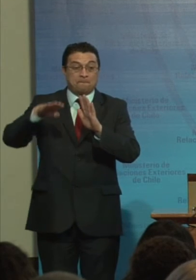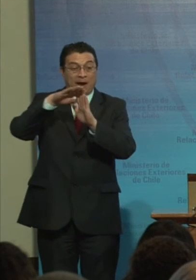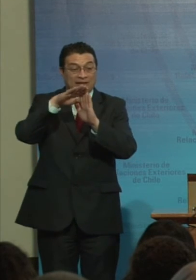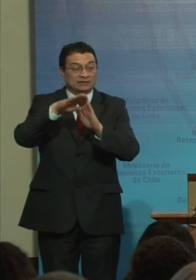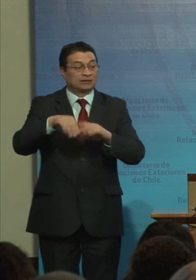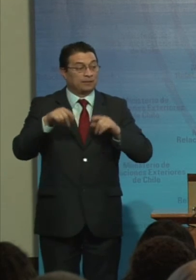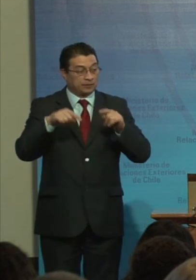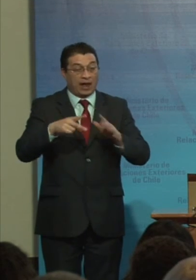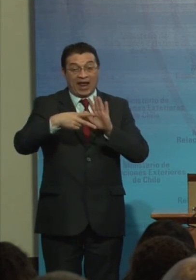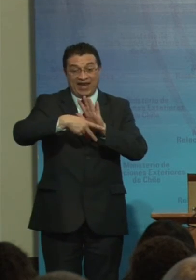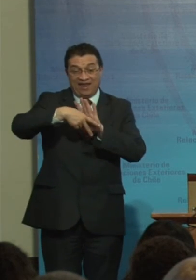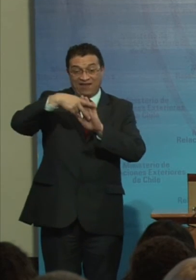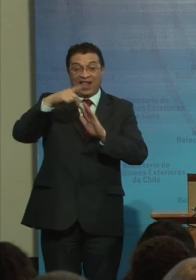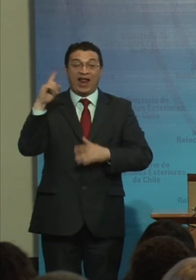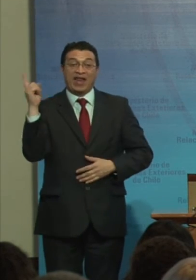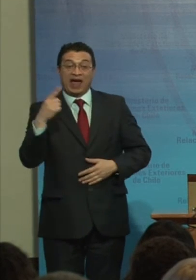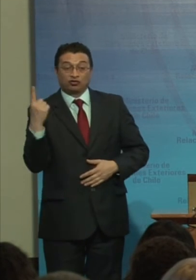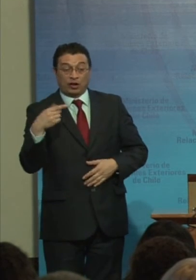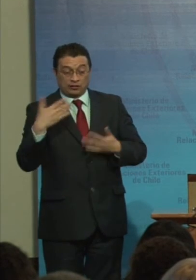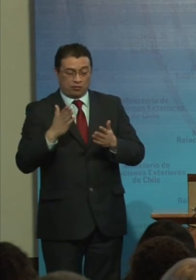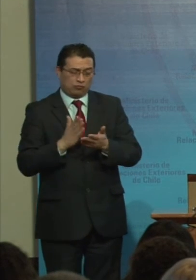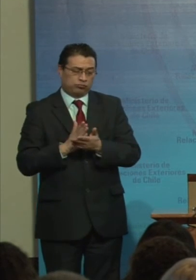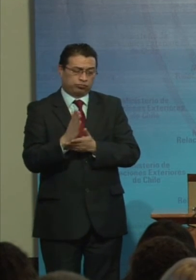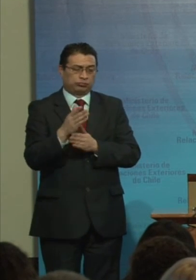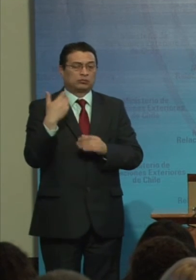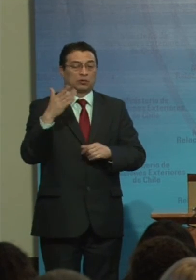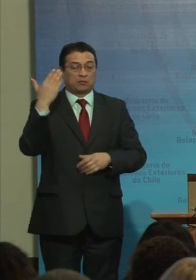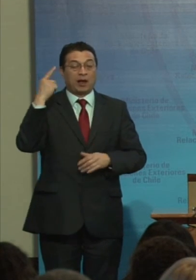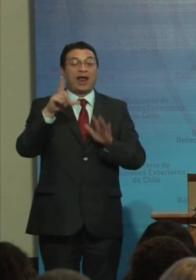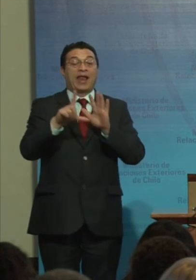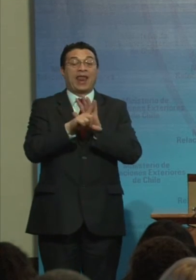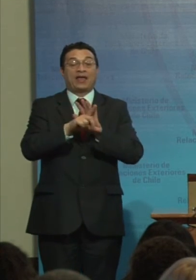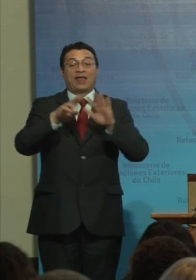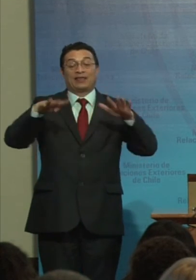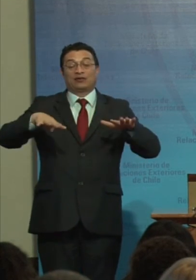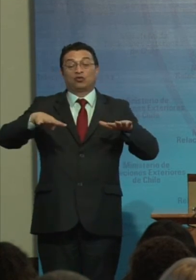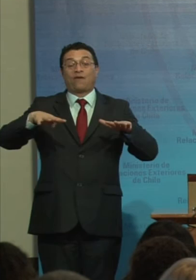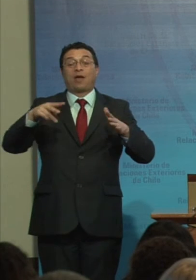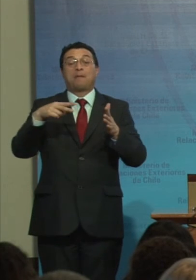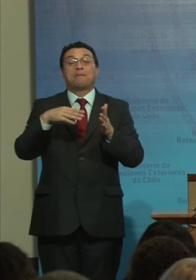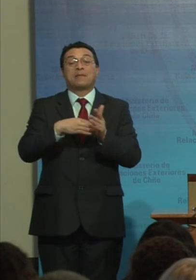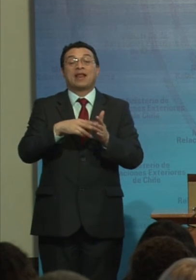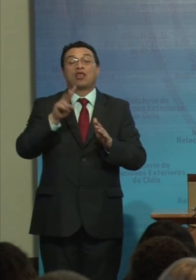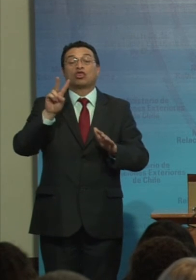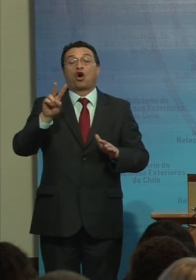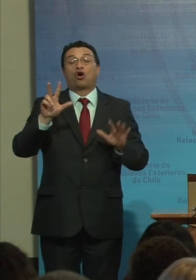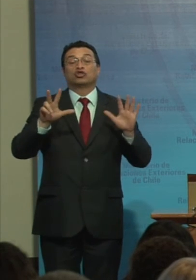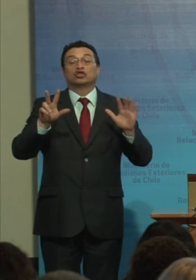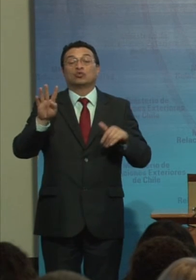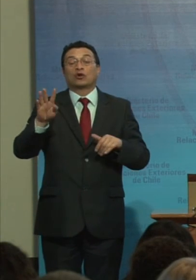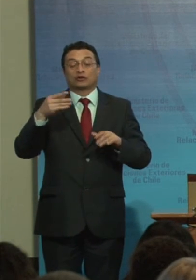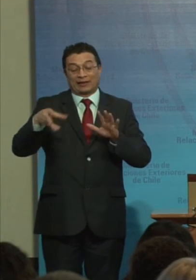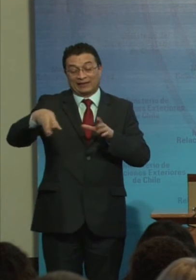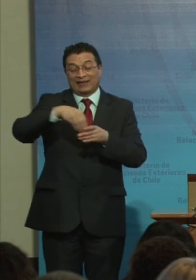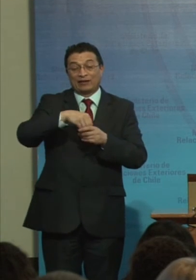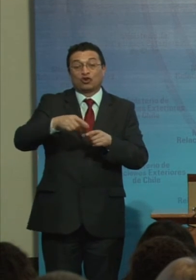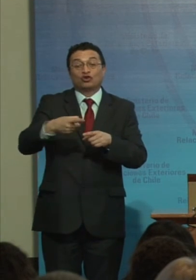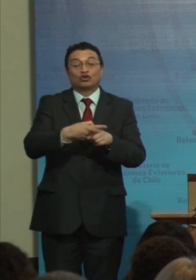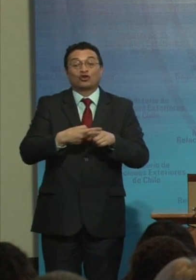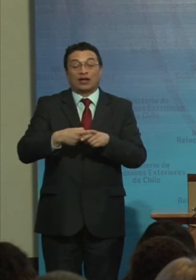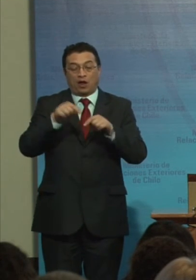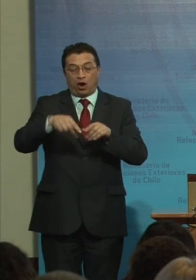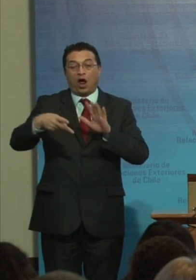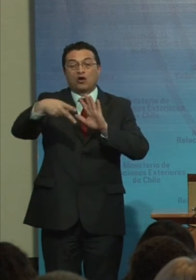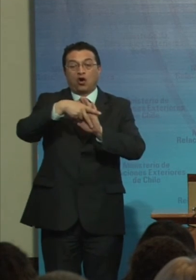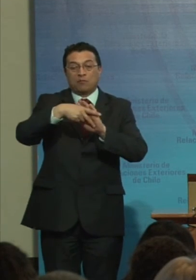Al menos A nivel nacional Partimos hace mucho tiempo Con una ley Con la 19.284 Que hablaba De integración social Hoy día tenemos Un marco